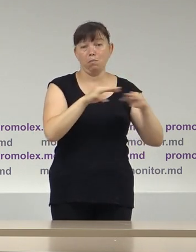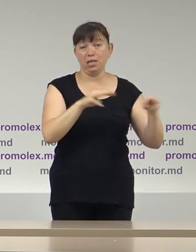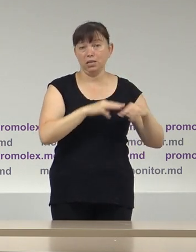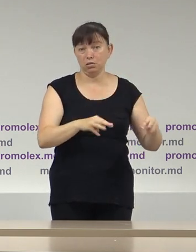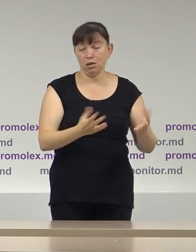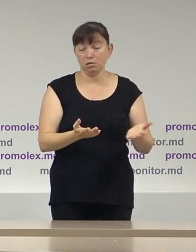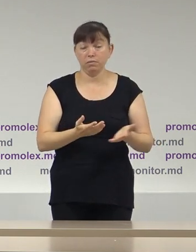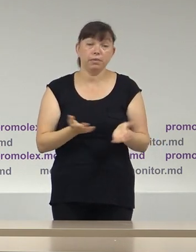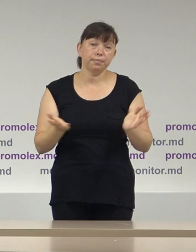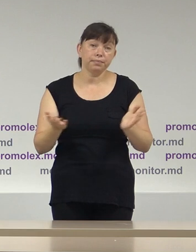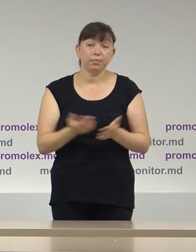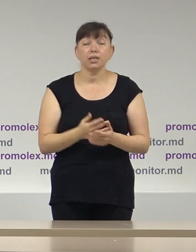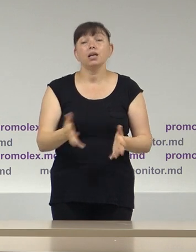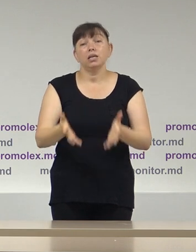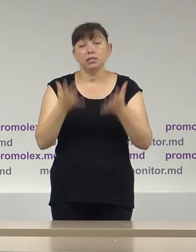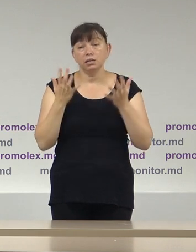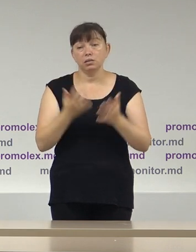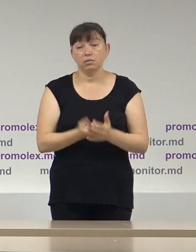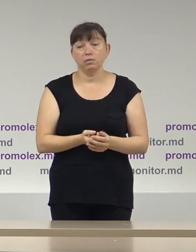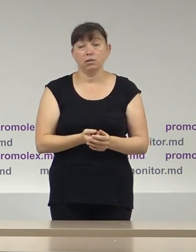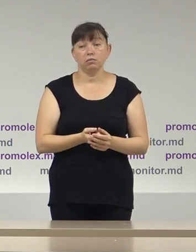conduc. Respectiv,